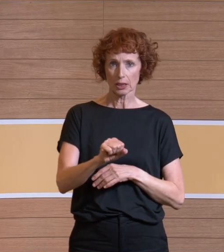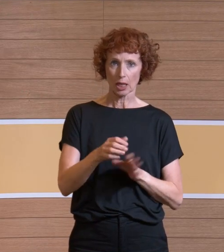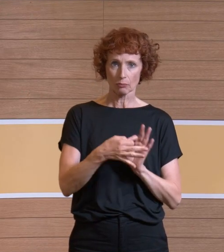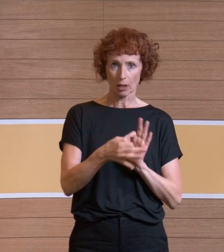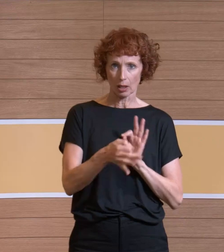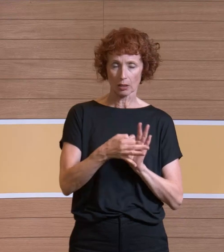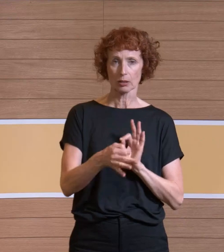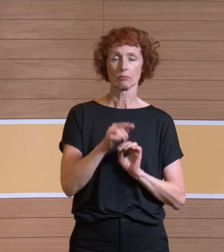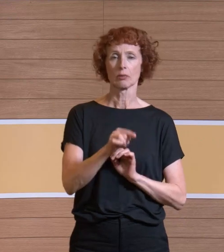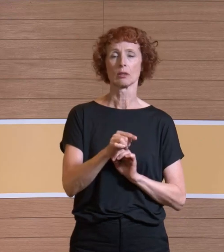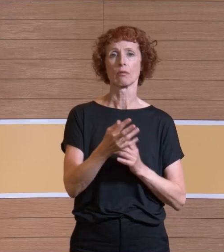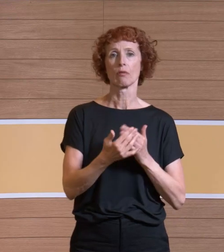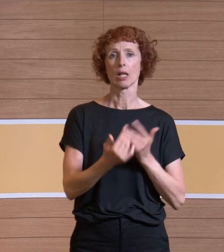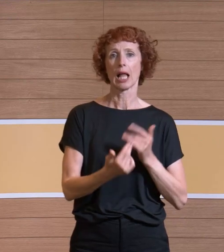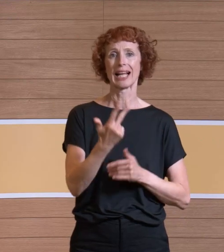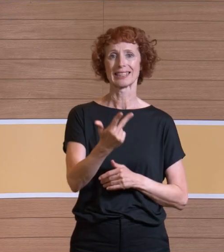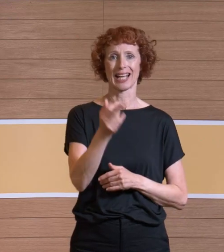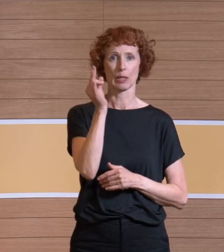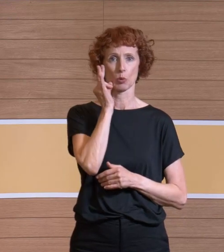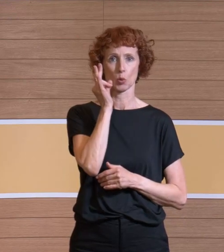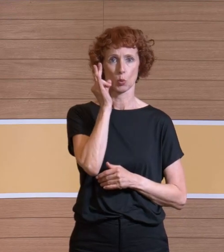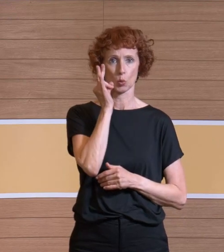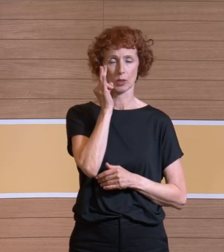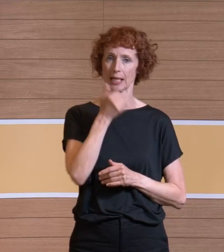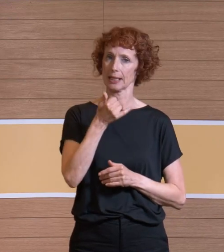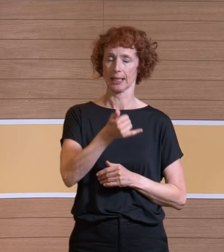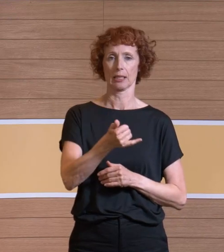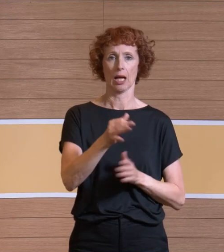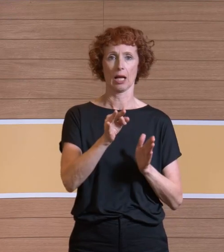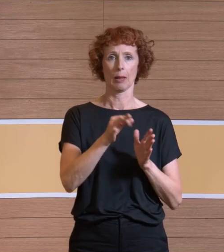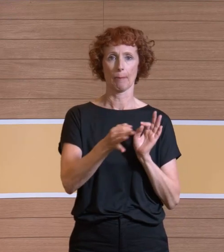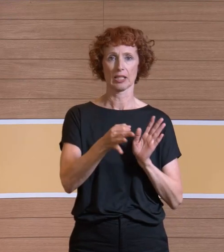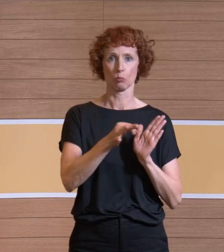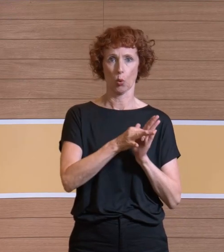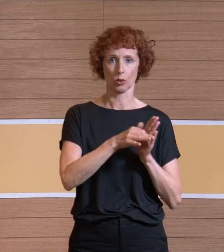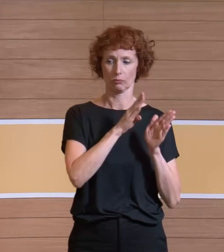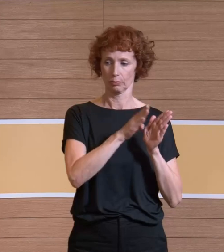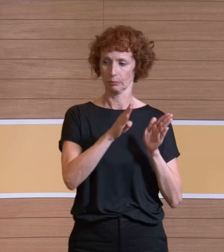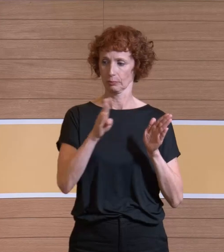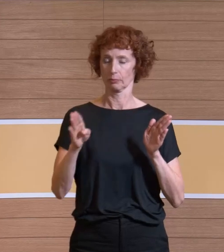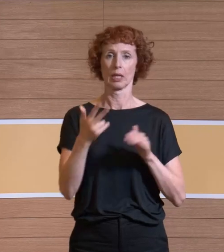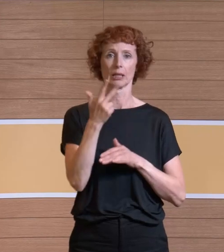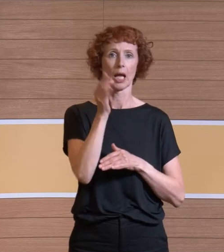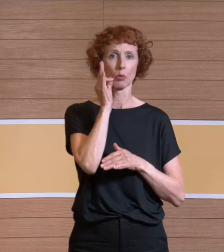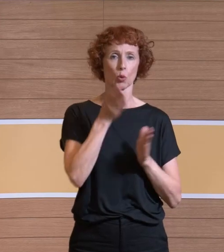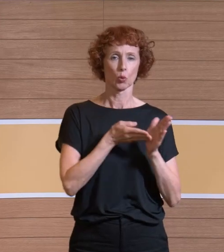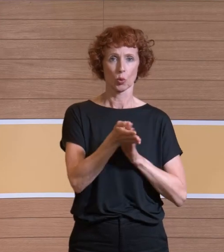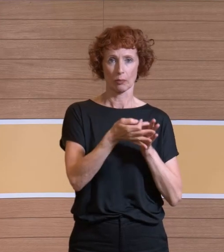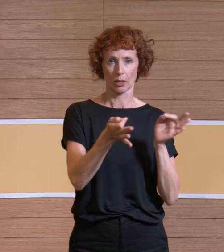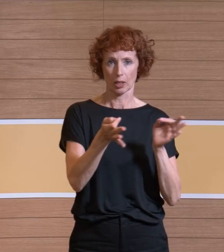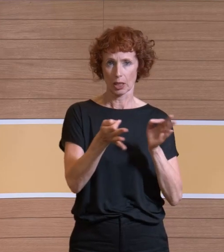einen Messzeitraum von drei Minuten. Also an jedem Messpunkt, der da wirklich als Punkt dargestellt ist, wurde drei Minuten gemessen.